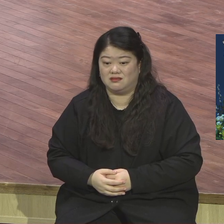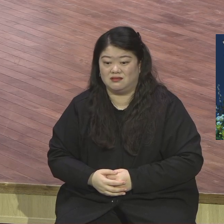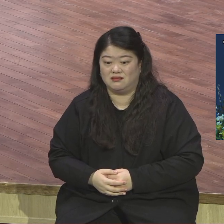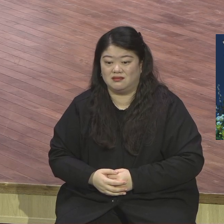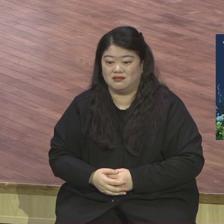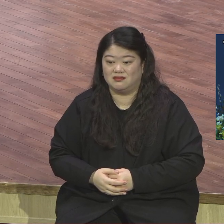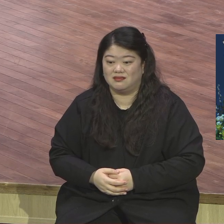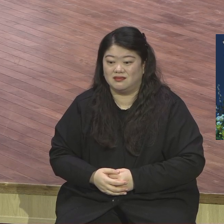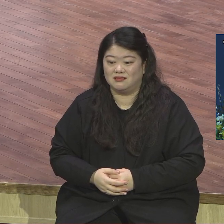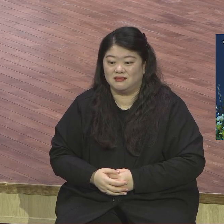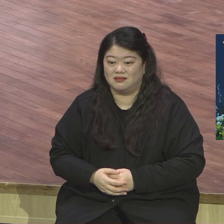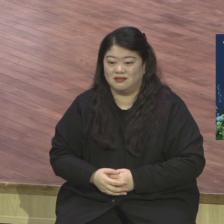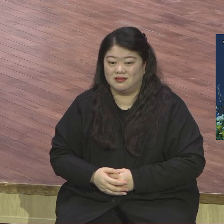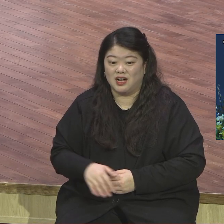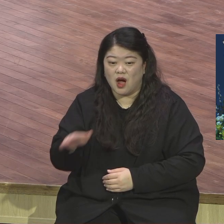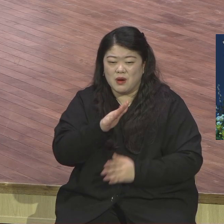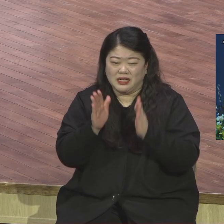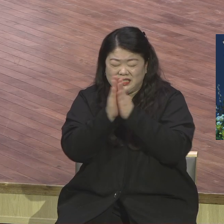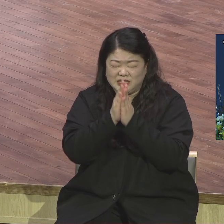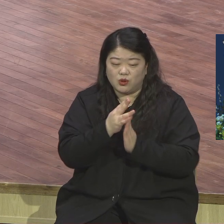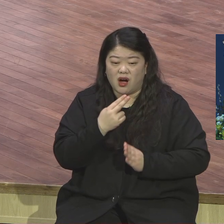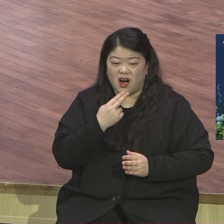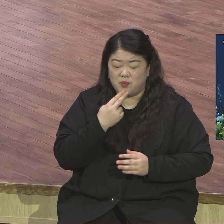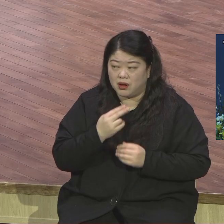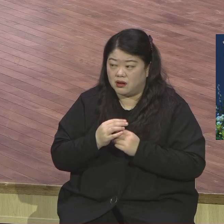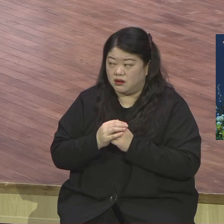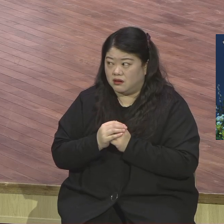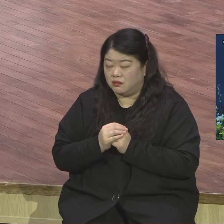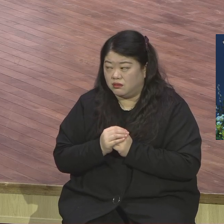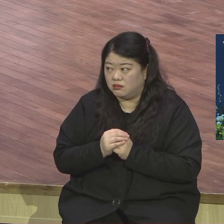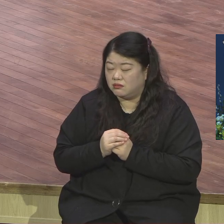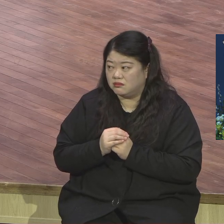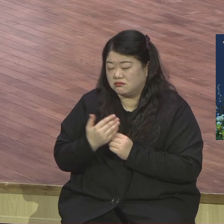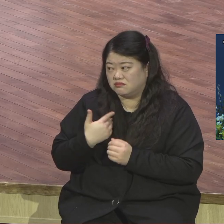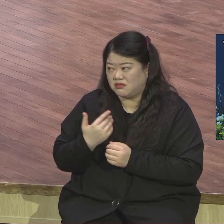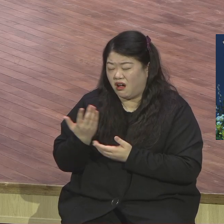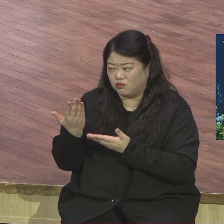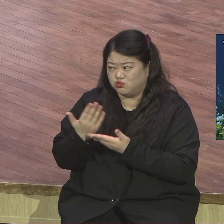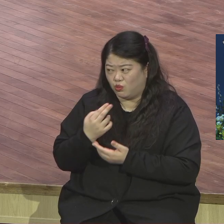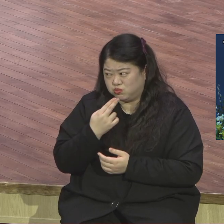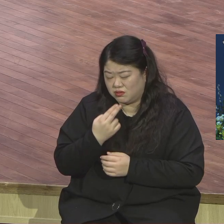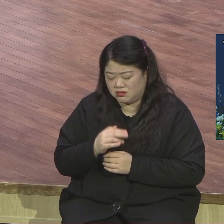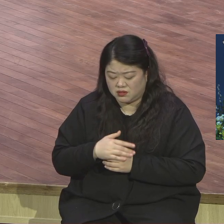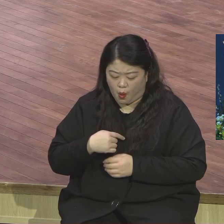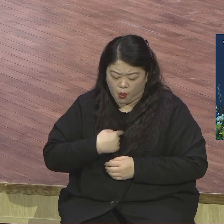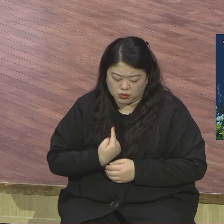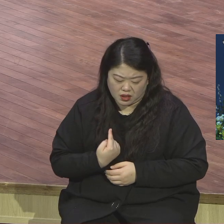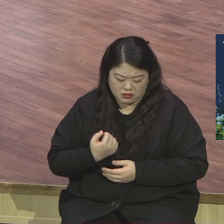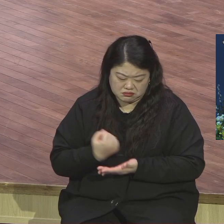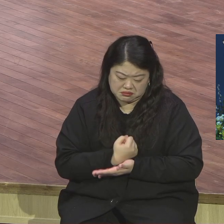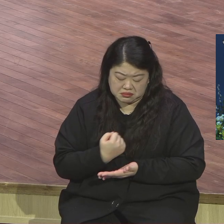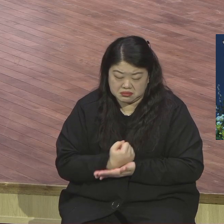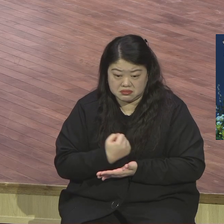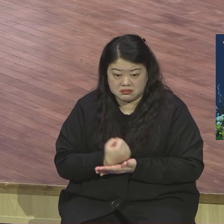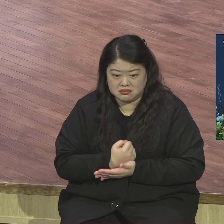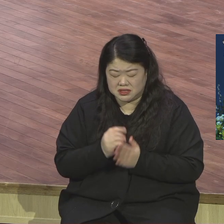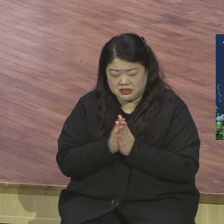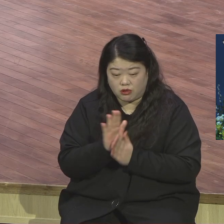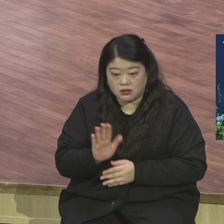아무것도 안 되는데 하는 것보다 안 되는데 어떻게 그렇게 기도도 하지 않고 매달리지 않느냐 말이에요 하나님